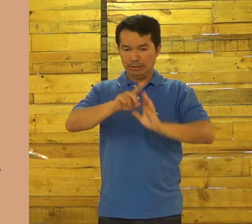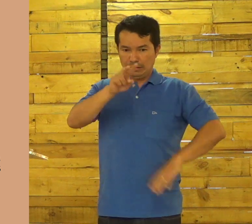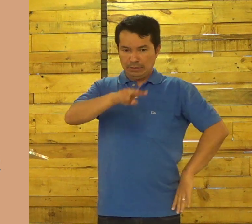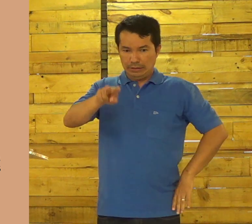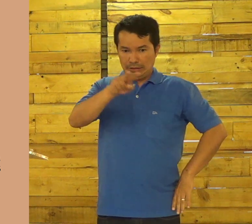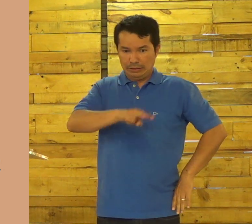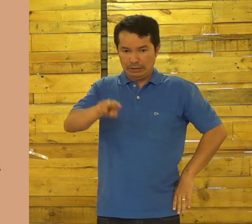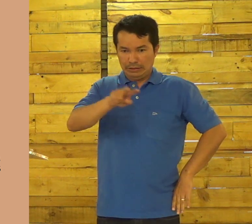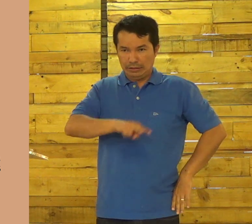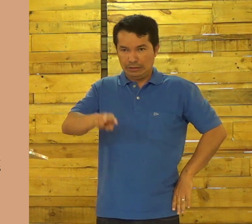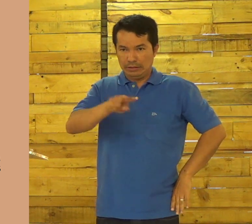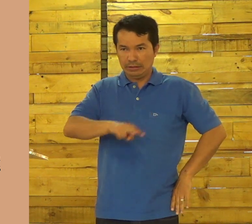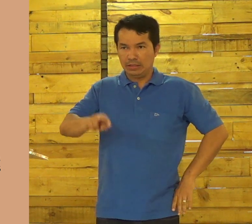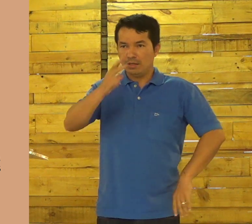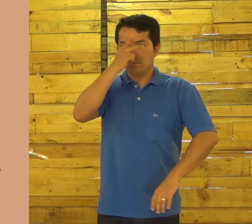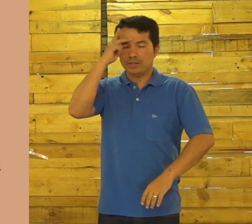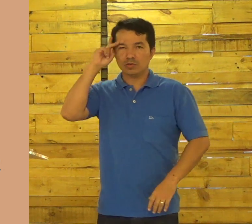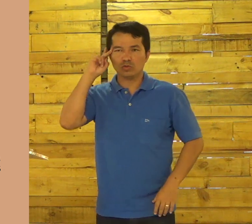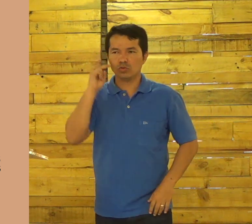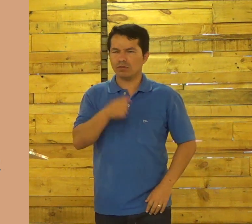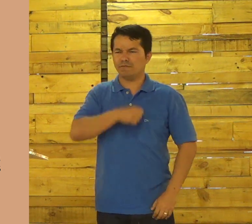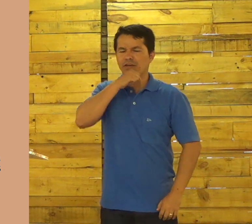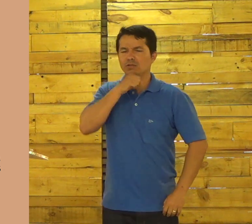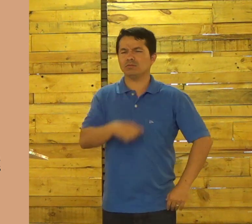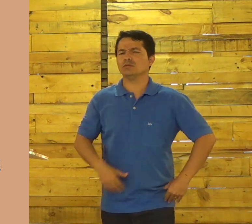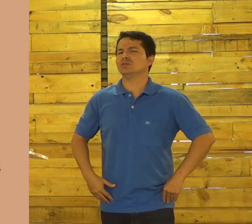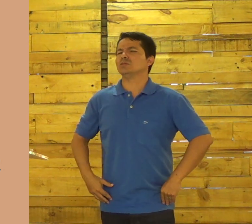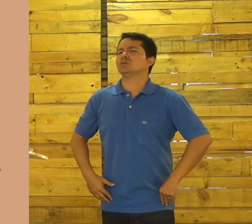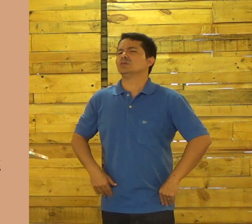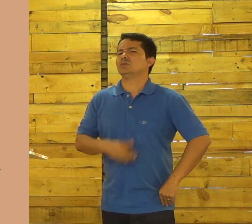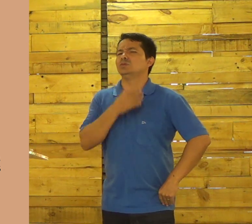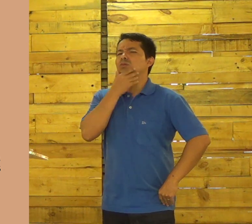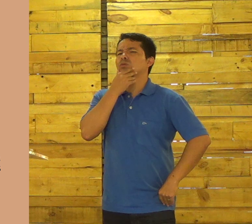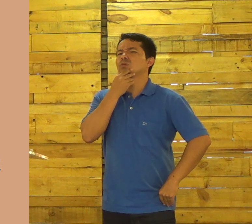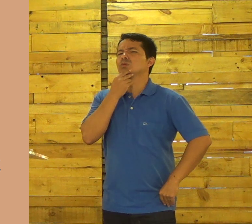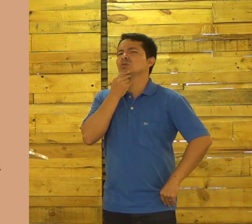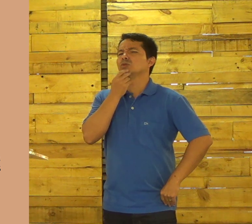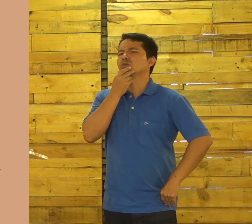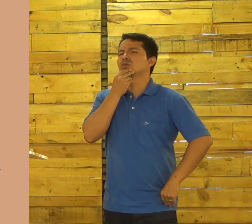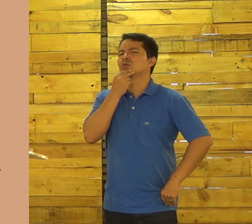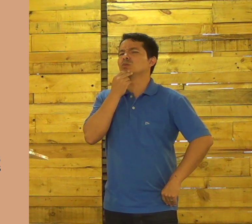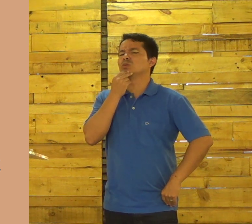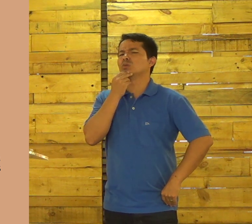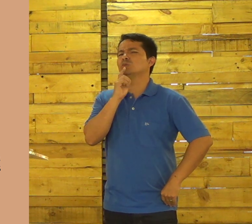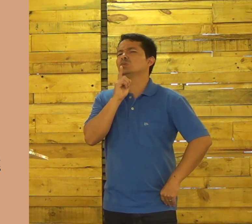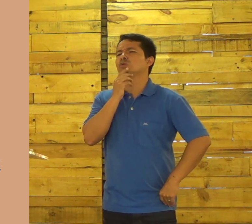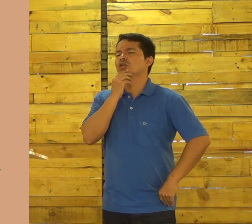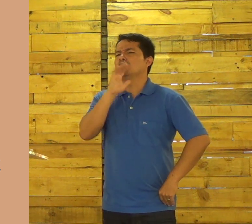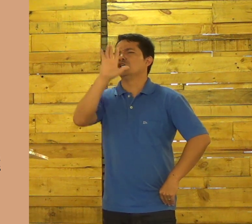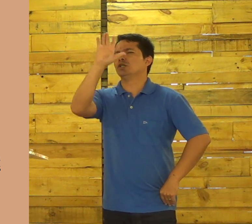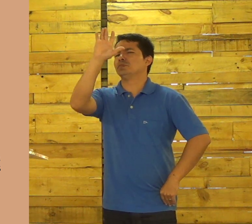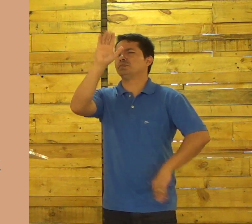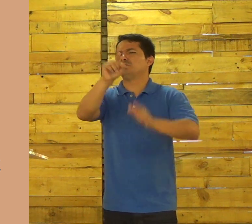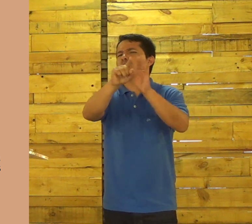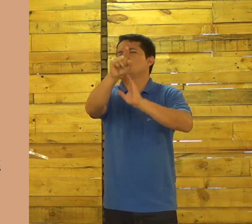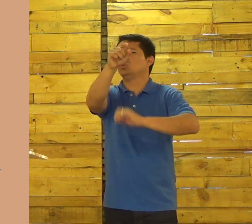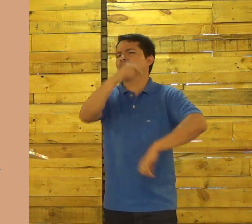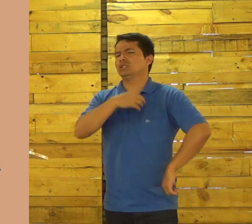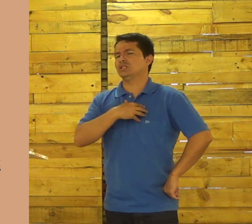tinha mais... Ele conhecia tudo e lia diante dos senhores,